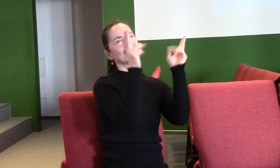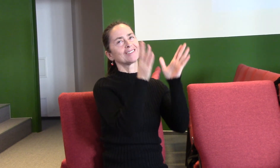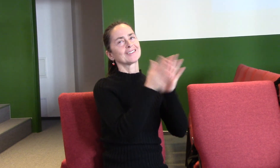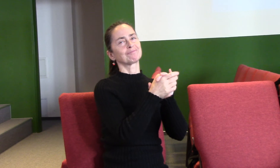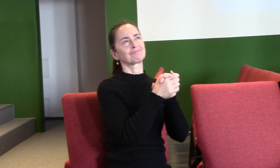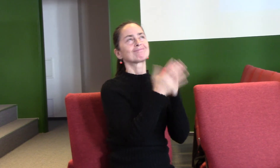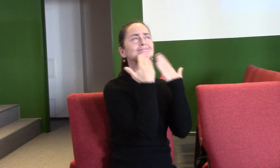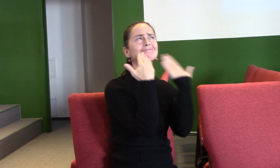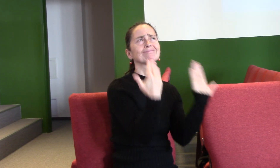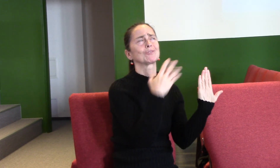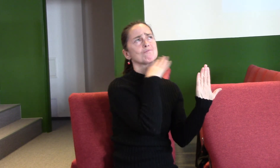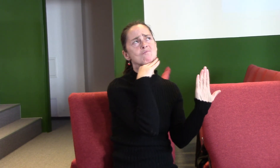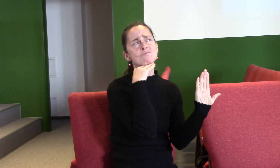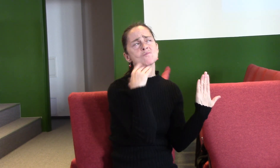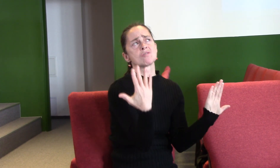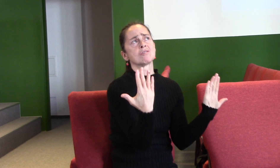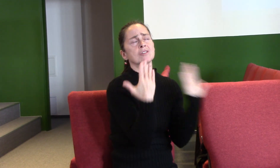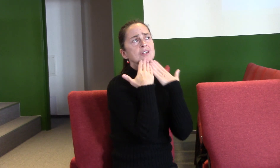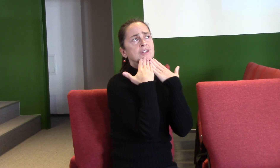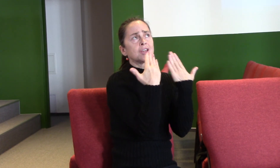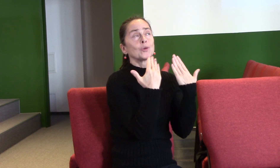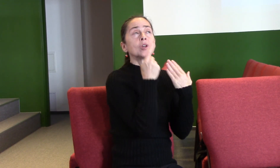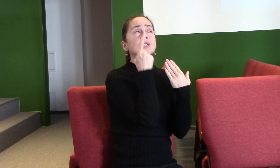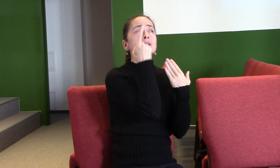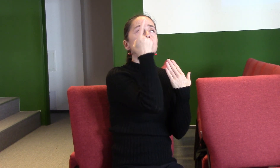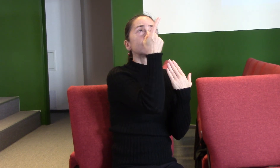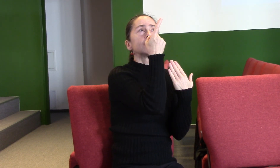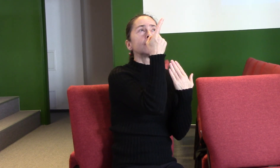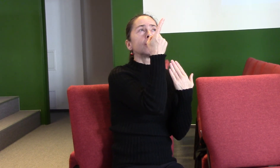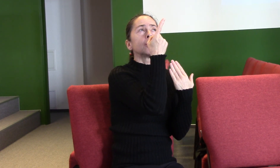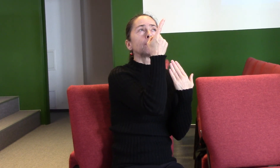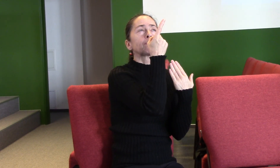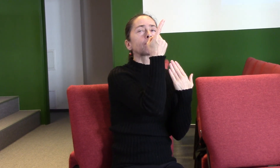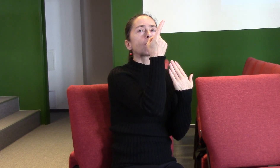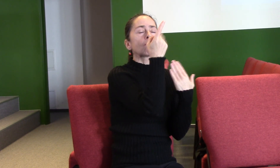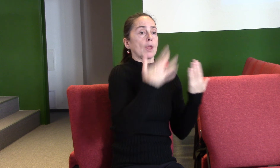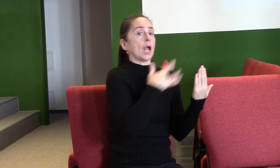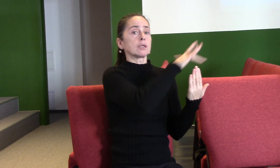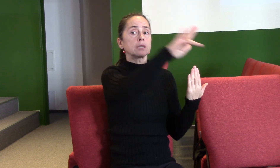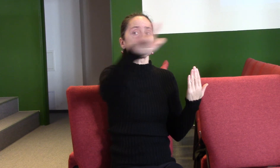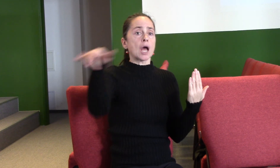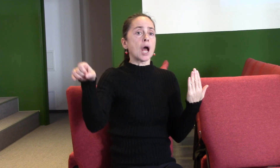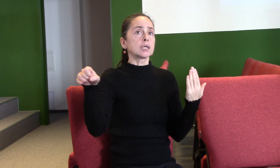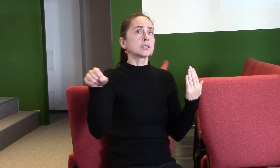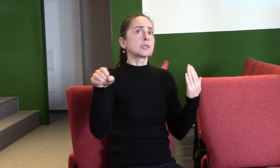děkuji ti moc za to, že ty jsi nás nenechal v neznalosti sebe, že jsi nás